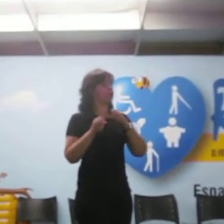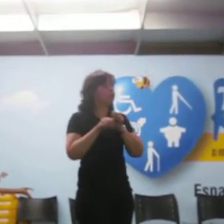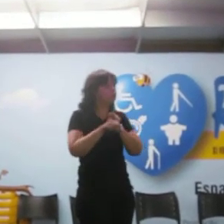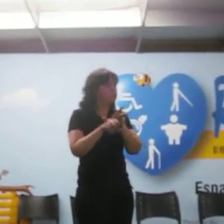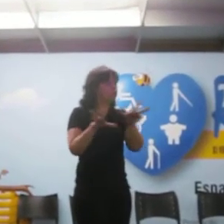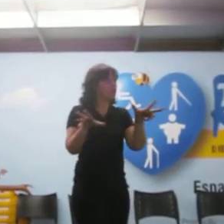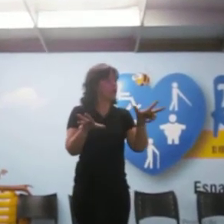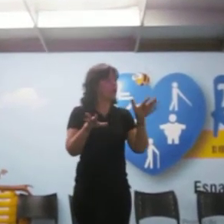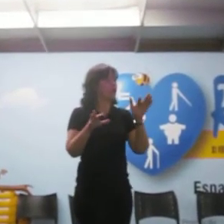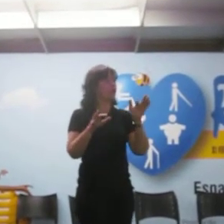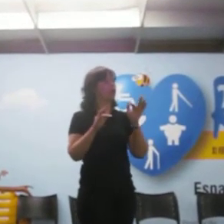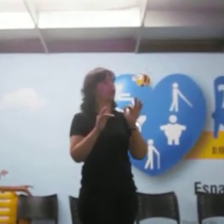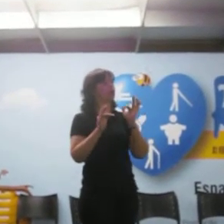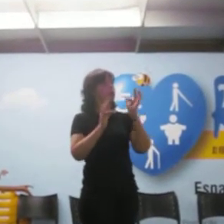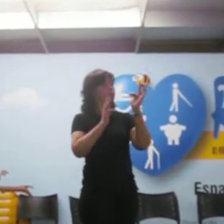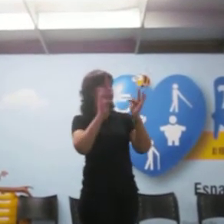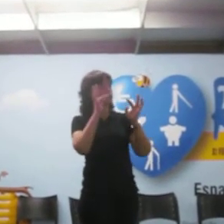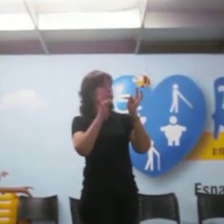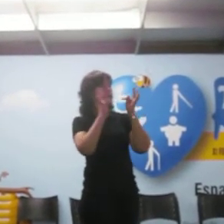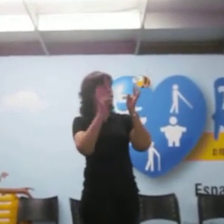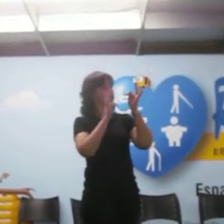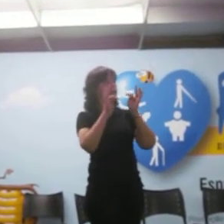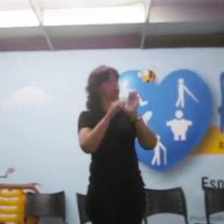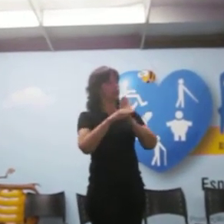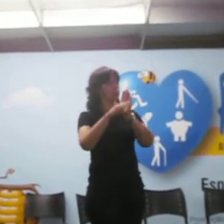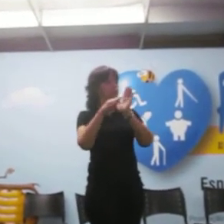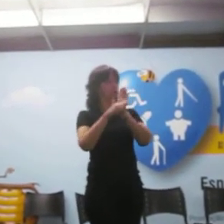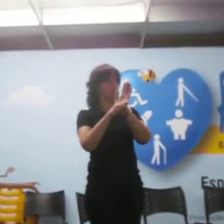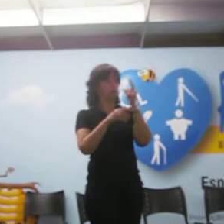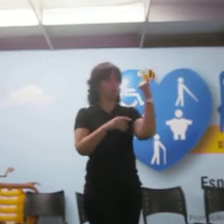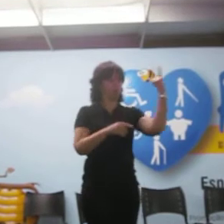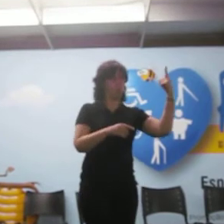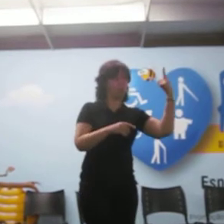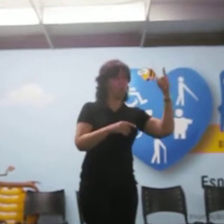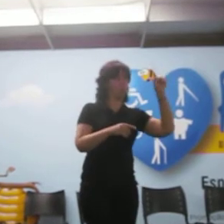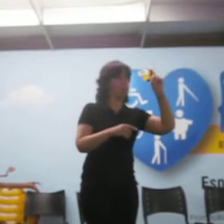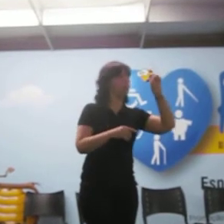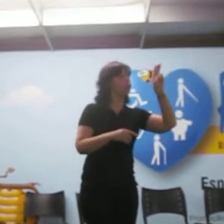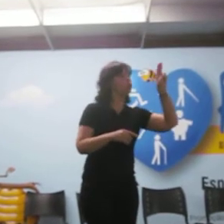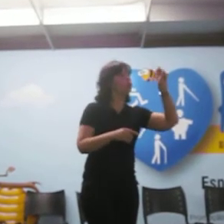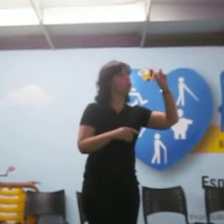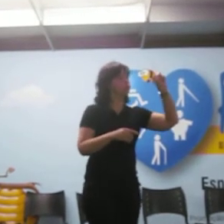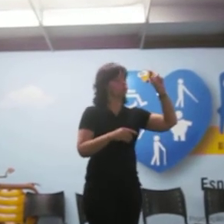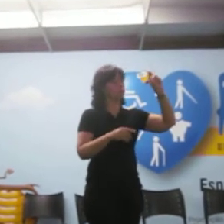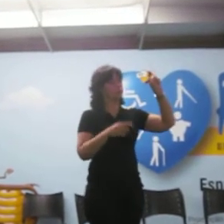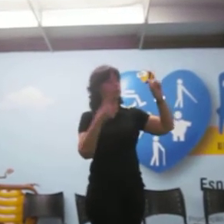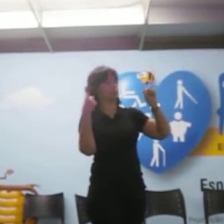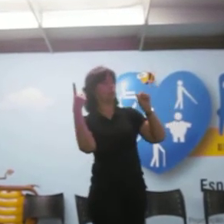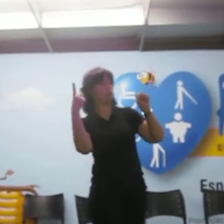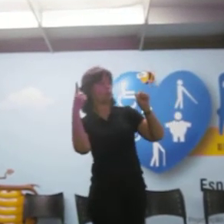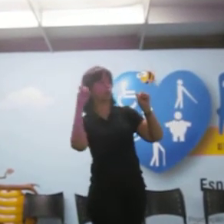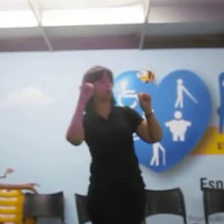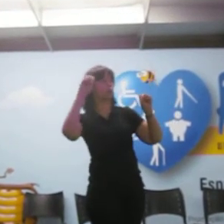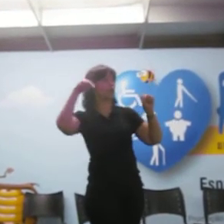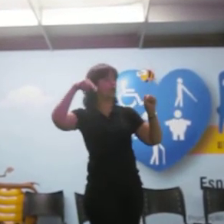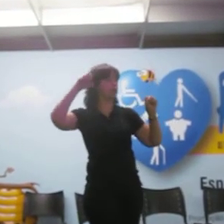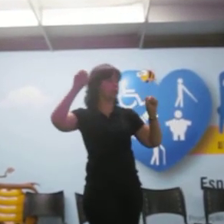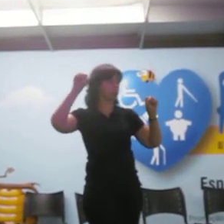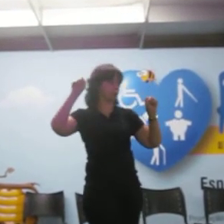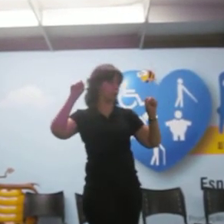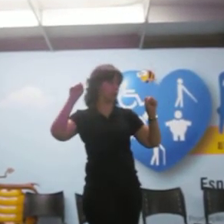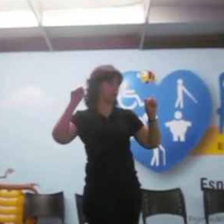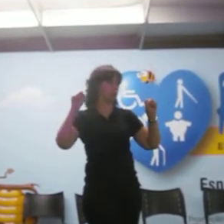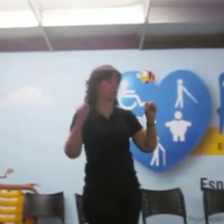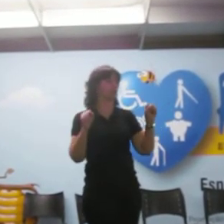que é pelo modelo do SUS E o outro que é dotado pelo INSS Forças